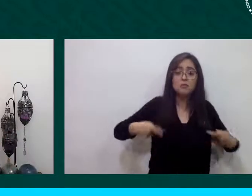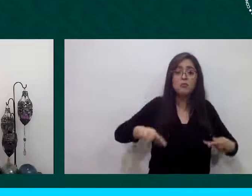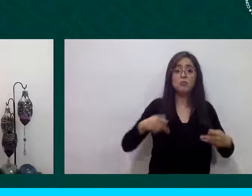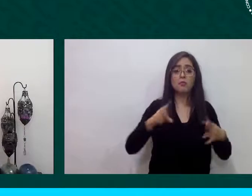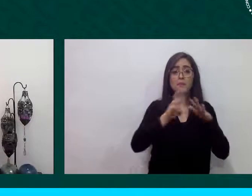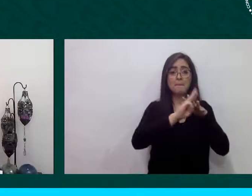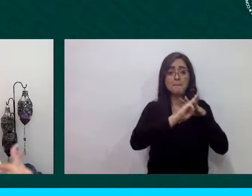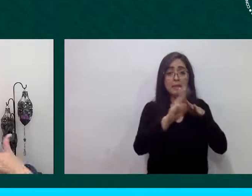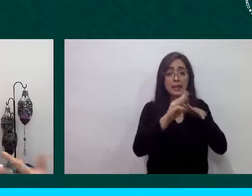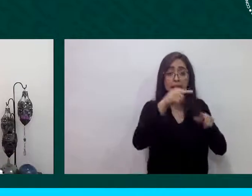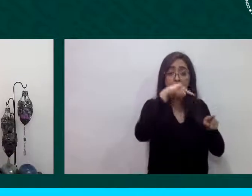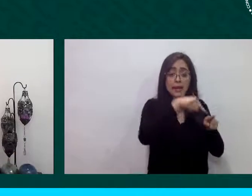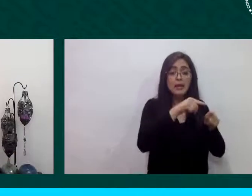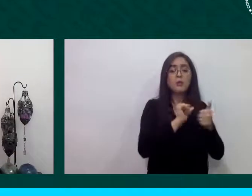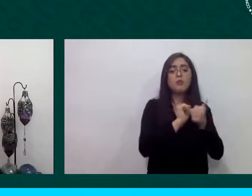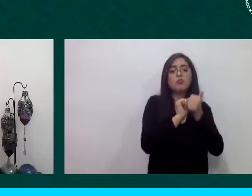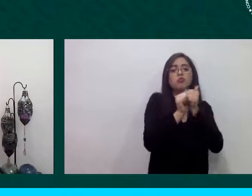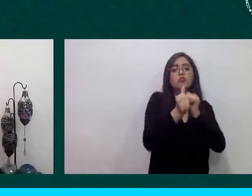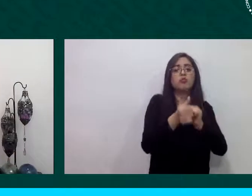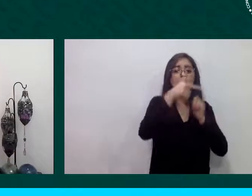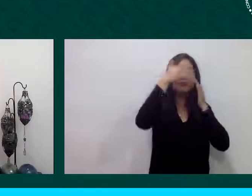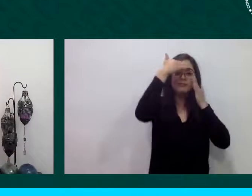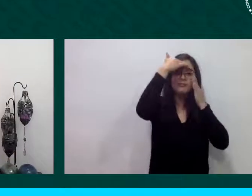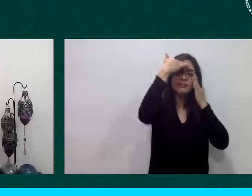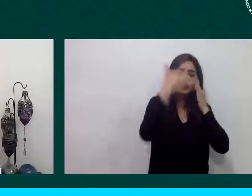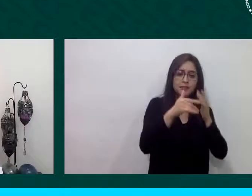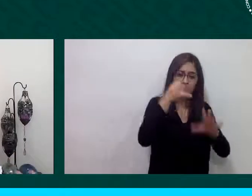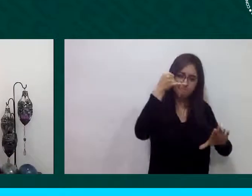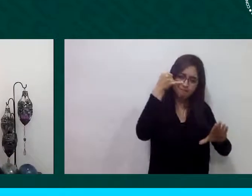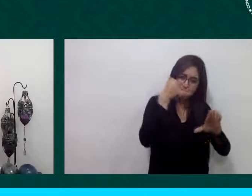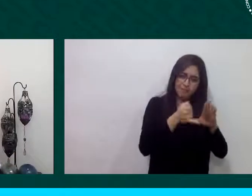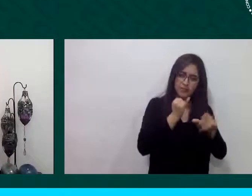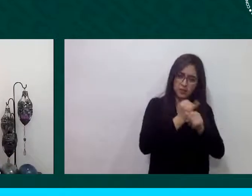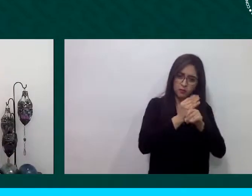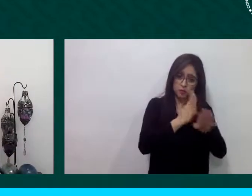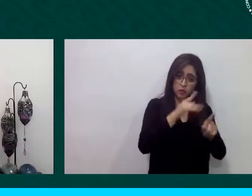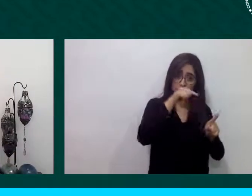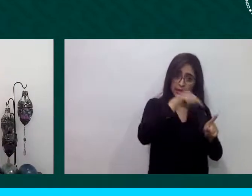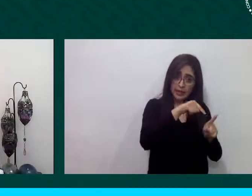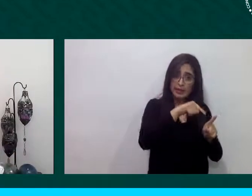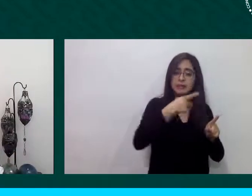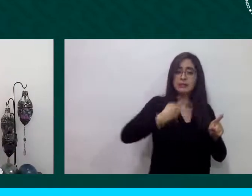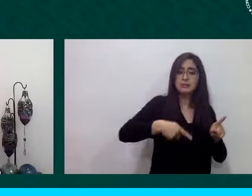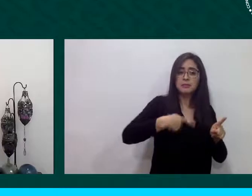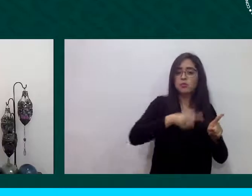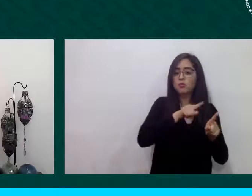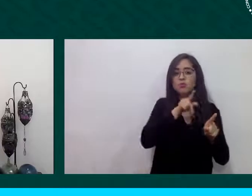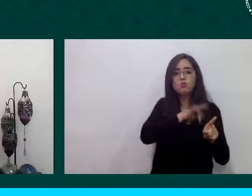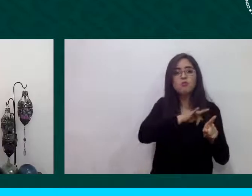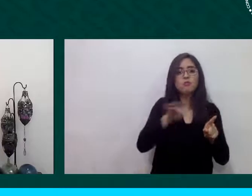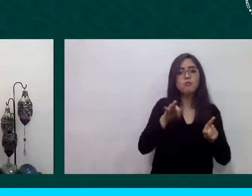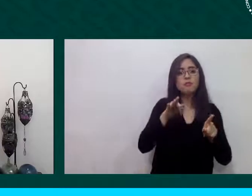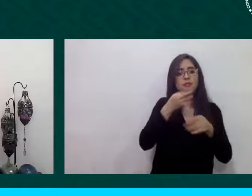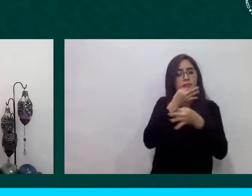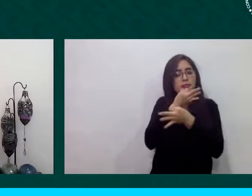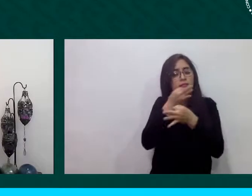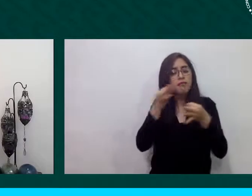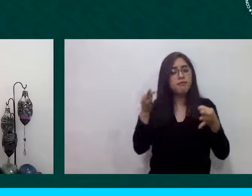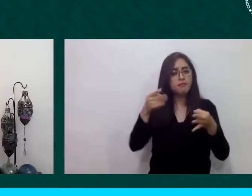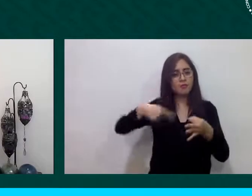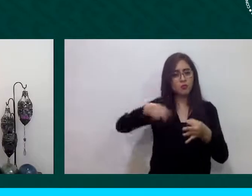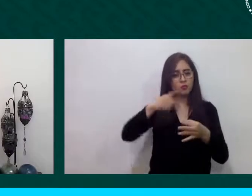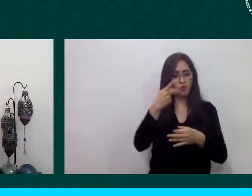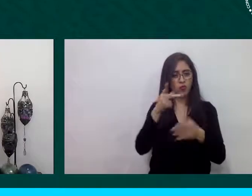lo puedan comunicar al resto de las comunidades el tercero que tiene que tiene que ver con una vinculación con la comunidad